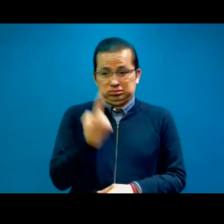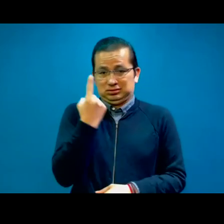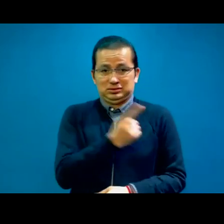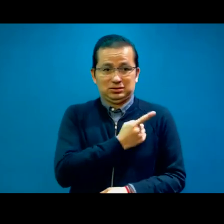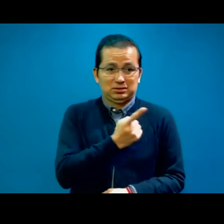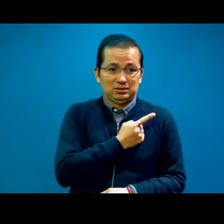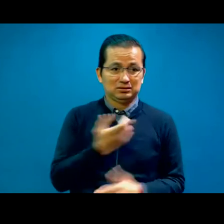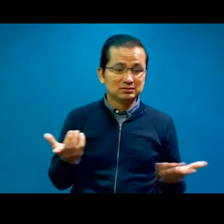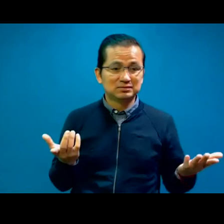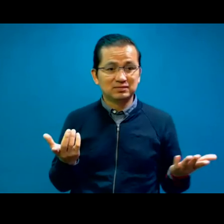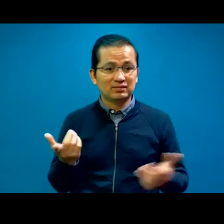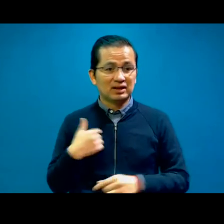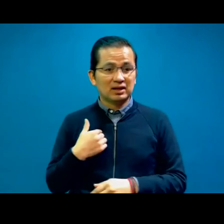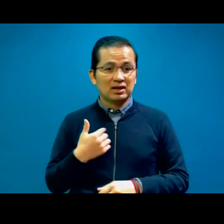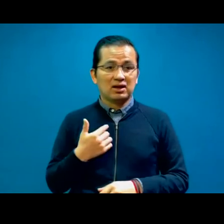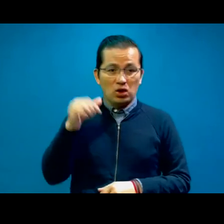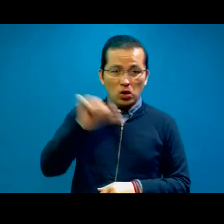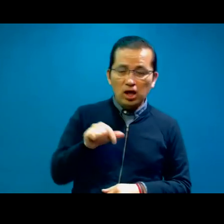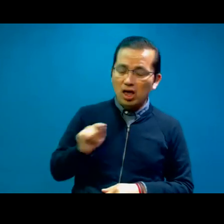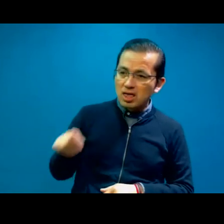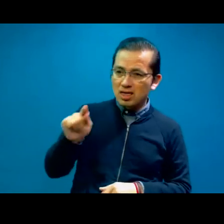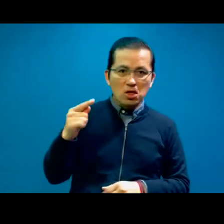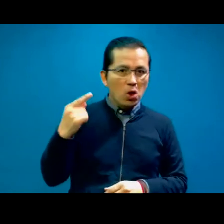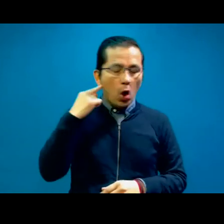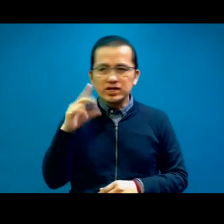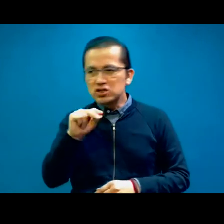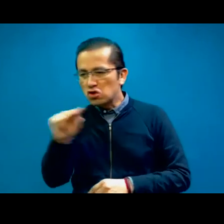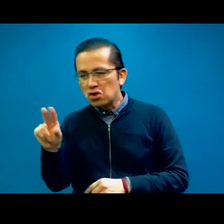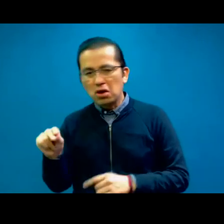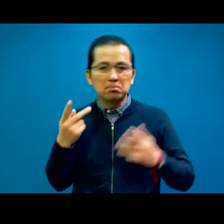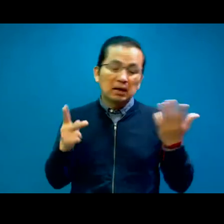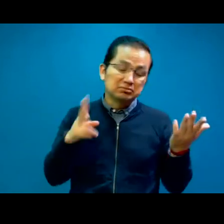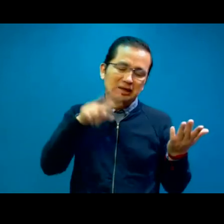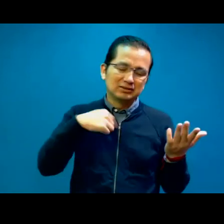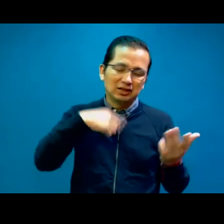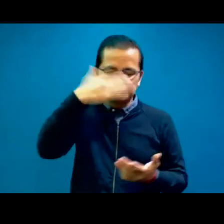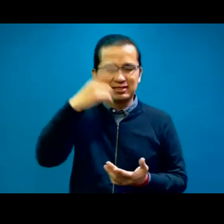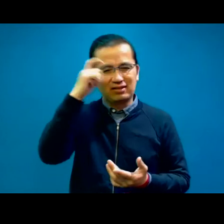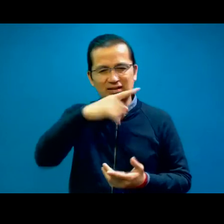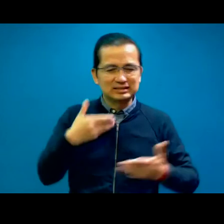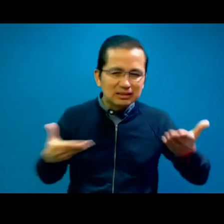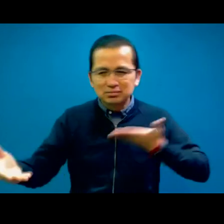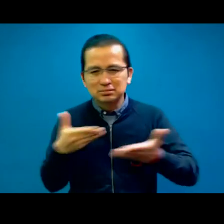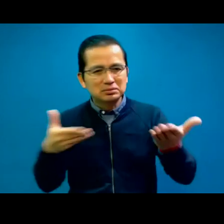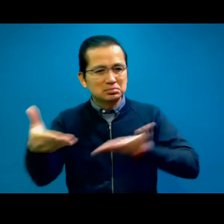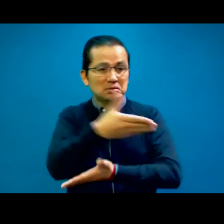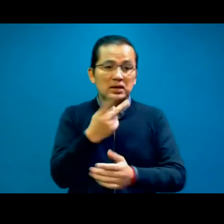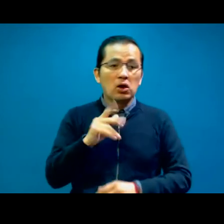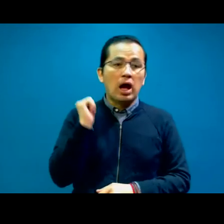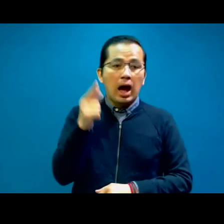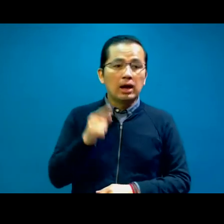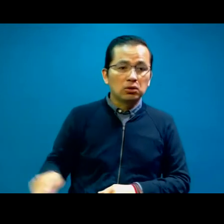escuché. A los demás, claro que con las grabaciones, pues, se hacía más difícil la interacción, ¿verdad? Pero, algún comentario que tenga alguien por ahí.